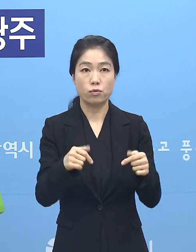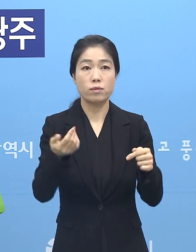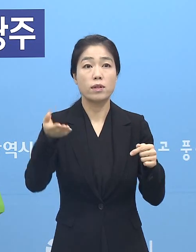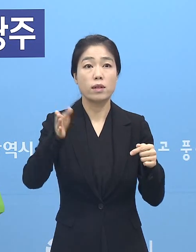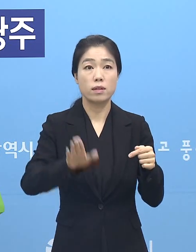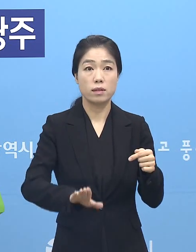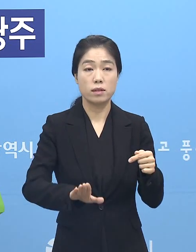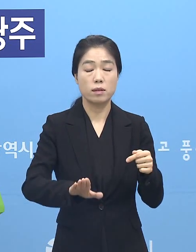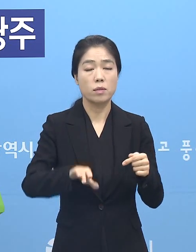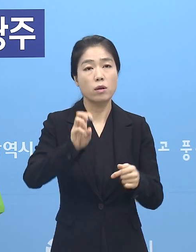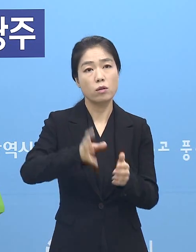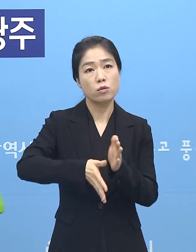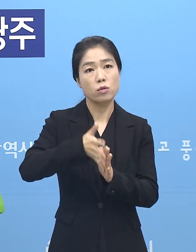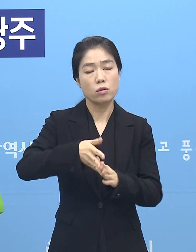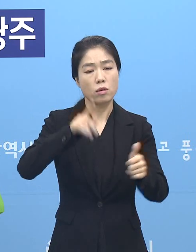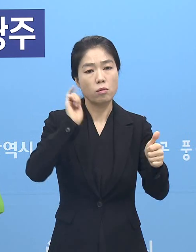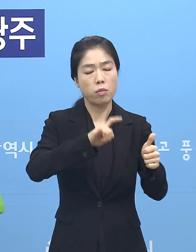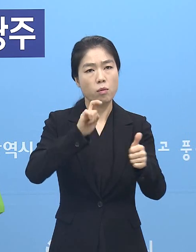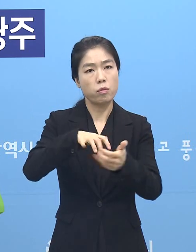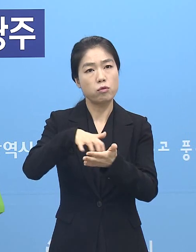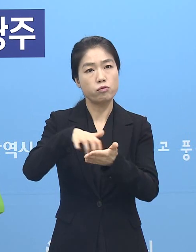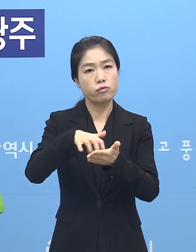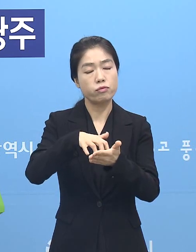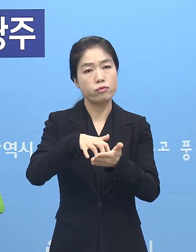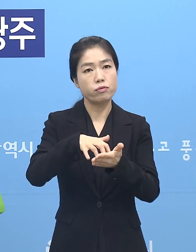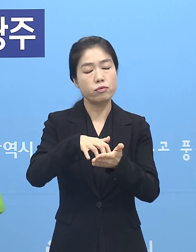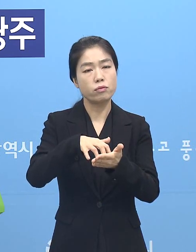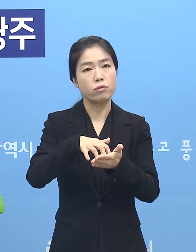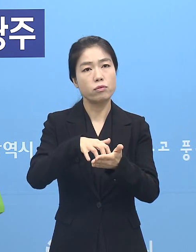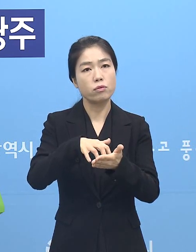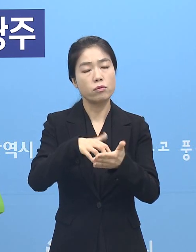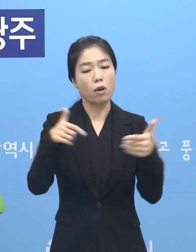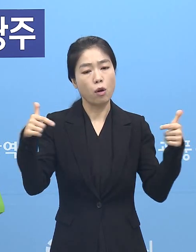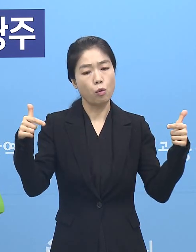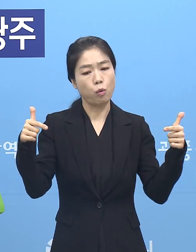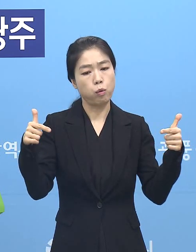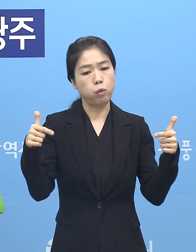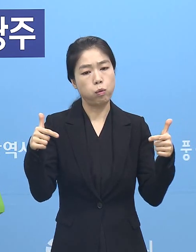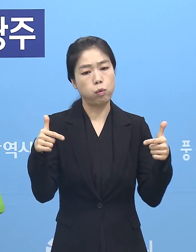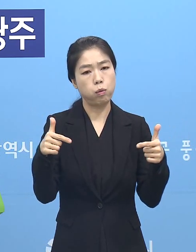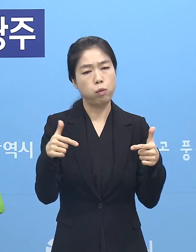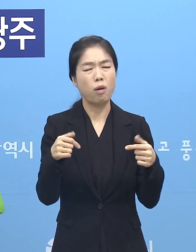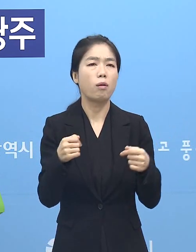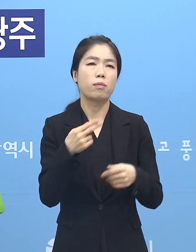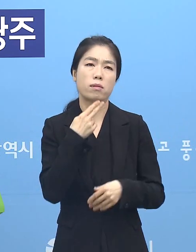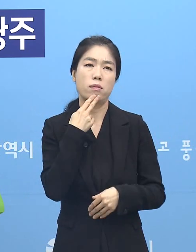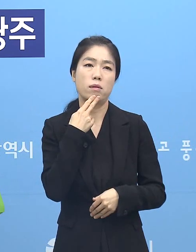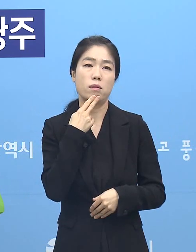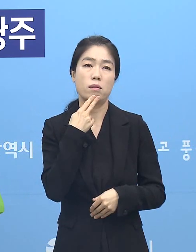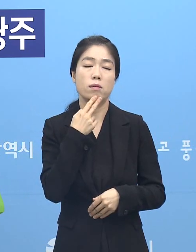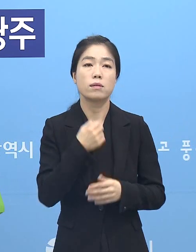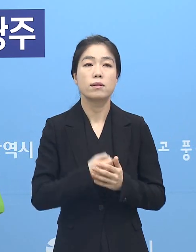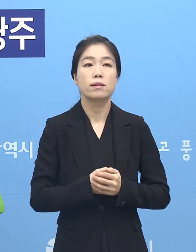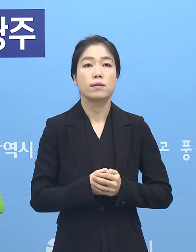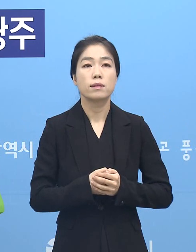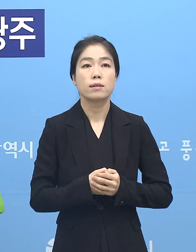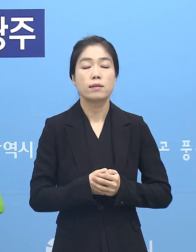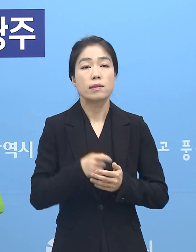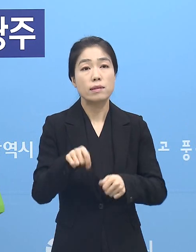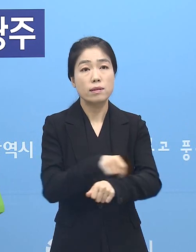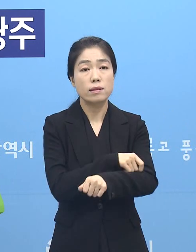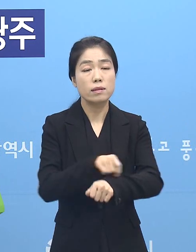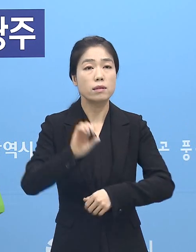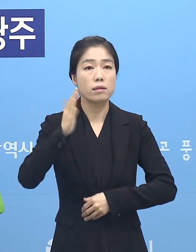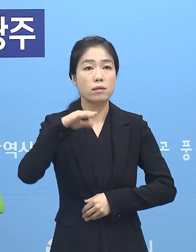우리시는 확진자 수가 좀처럼 안정세를 유지하지 못하고 있습니다. 특히